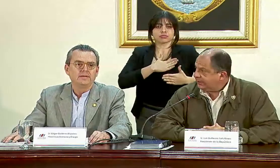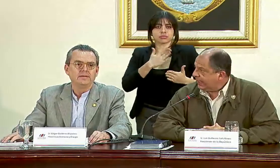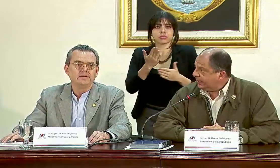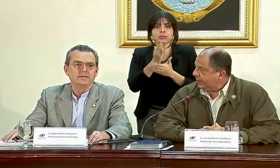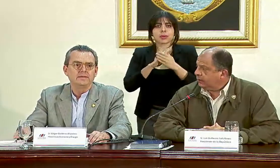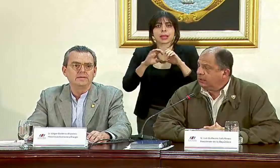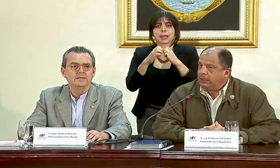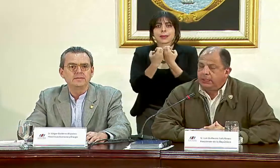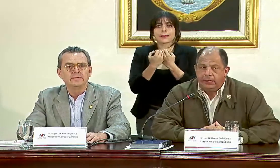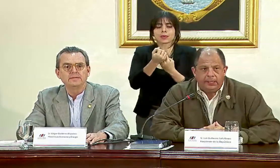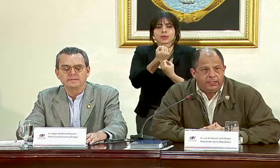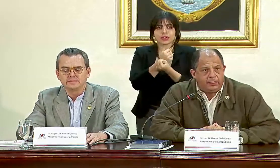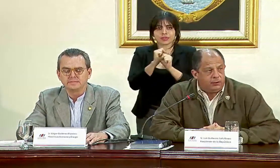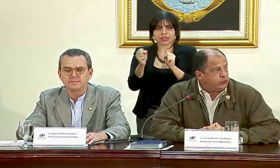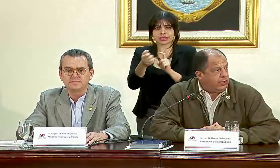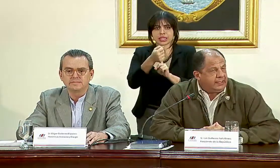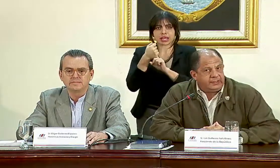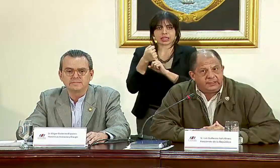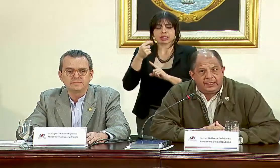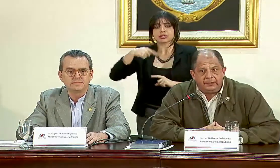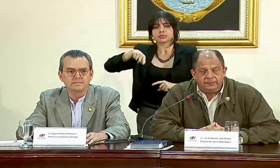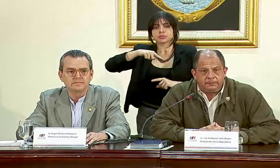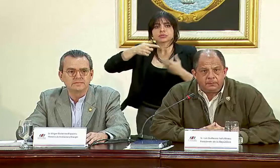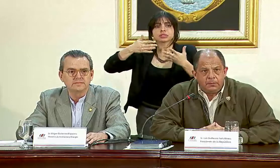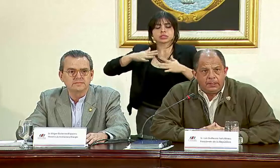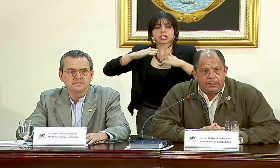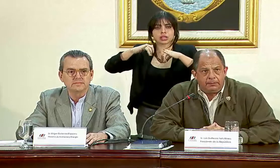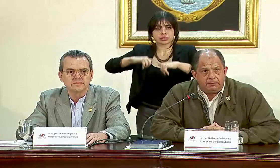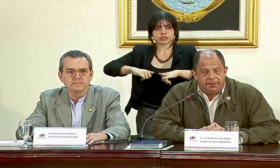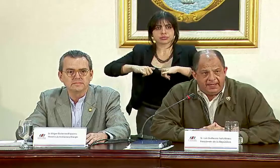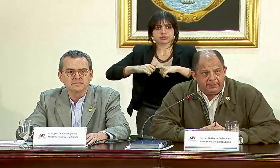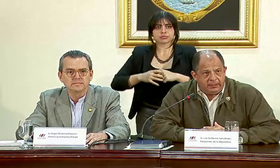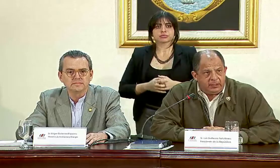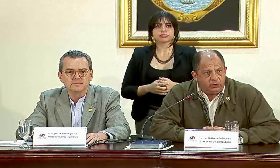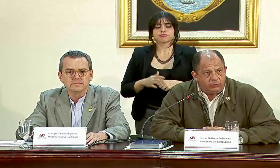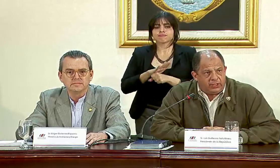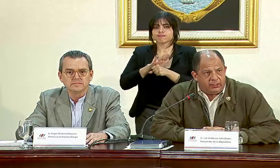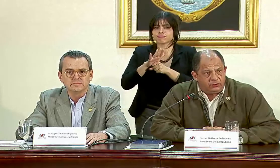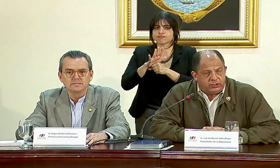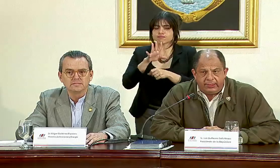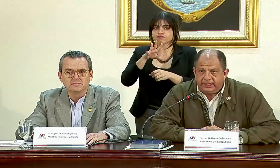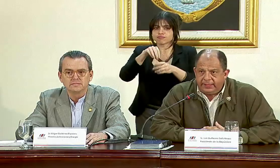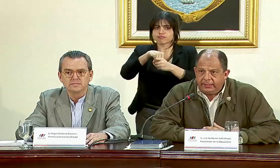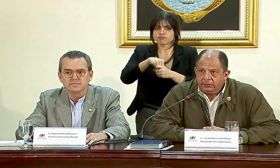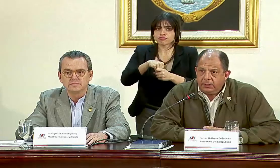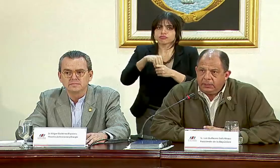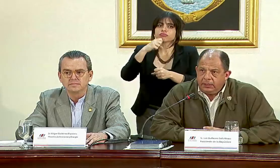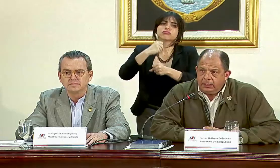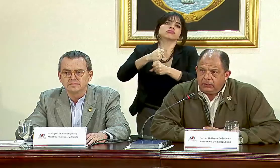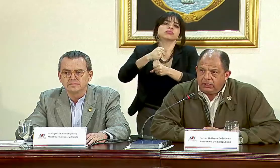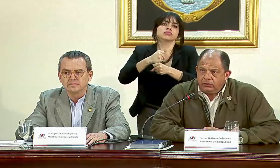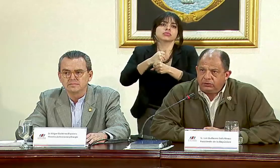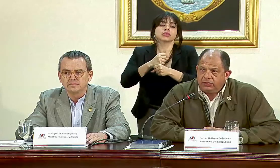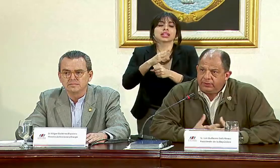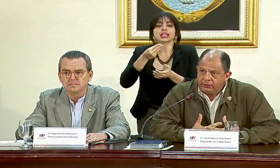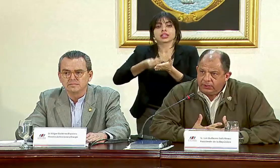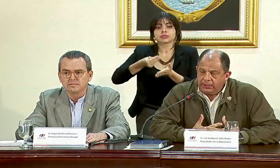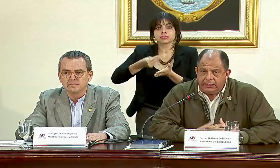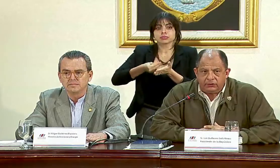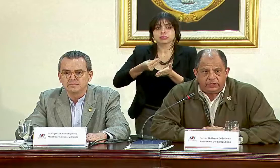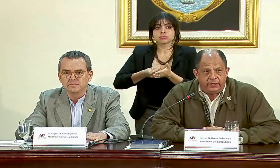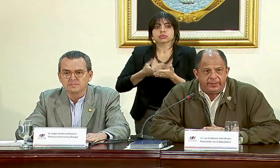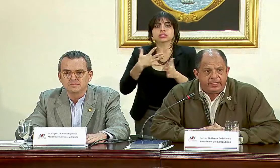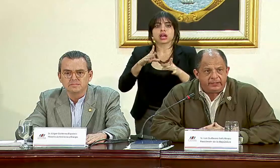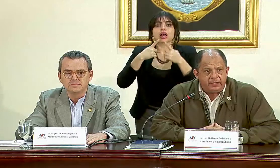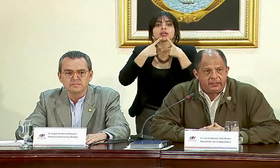los cuerpos de rescate, los cuales están plenamente incorporados en la tarea y los recursos, habiendo